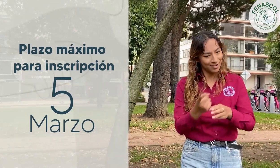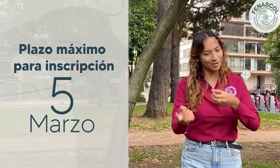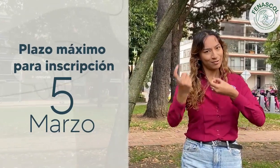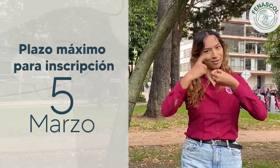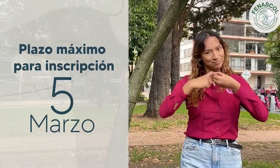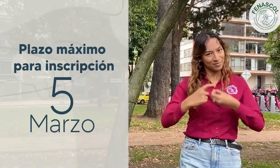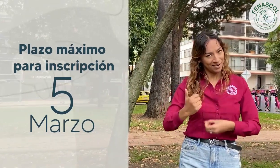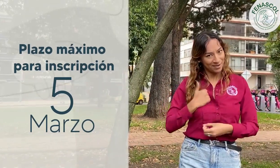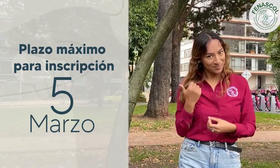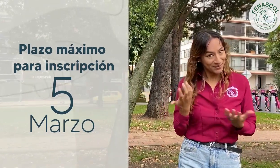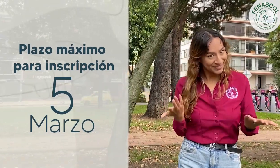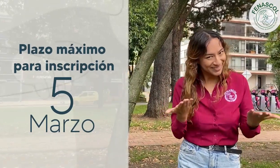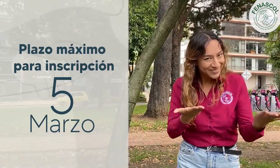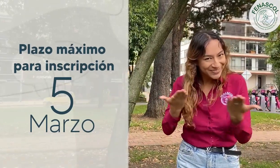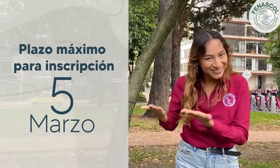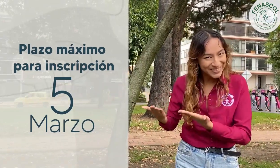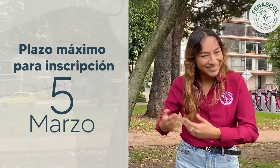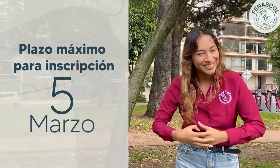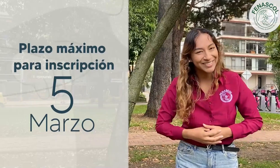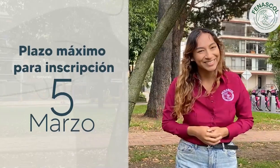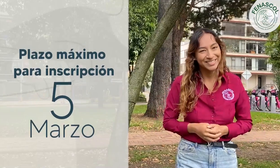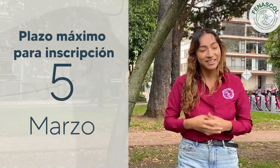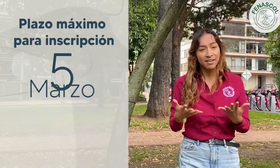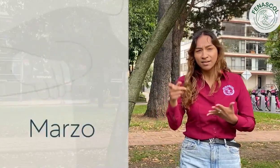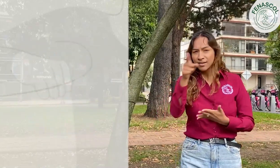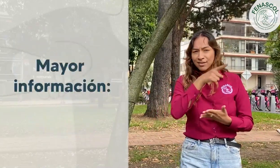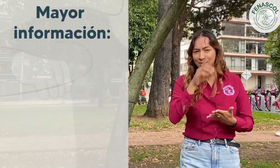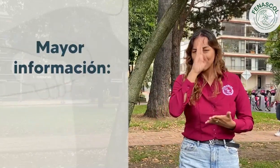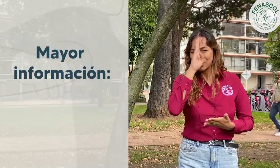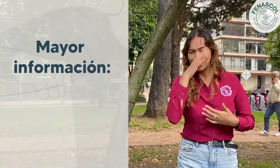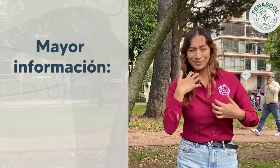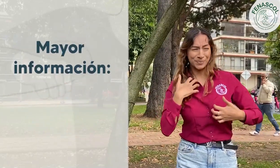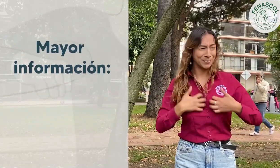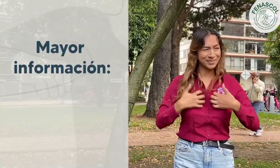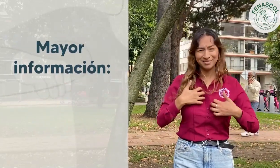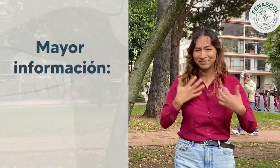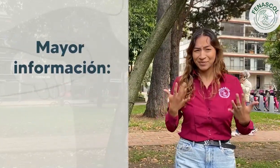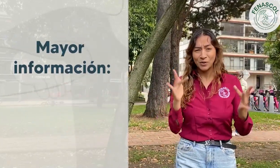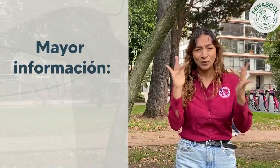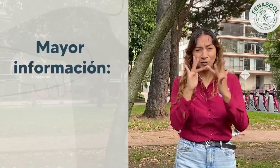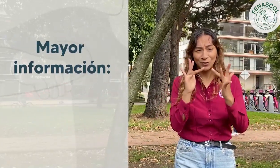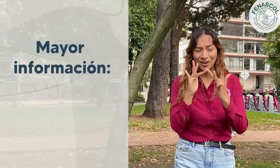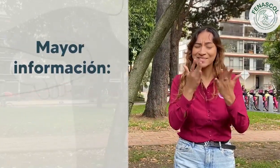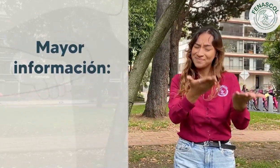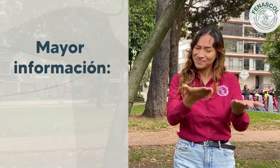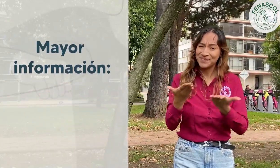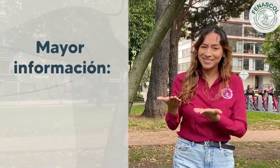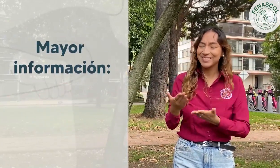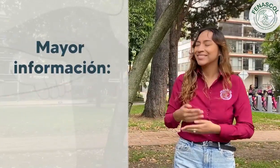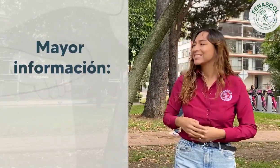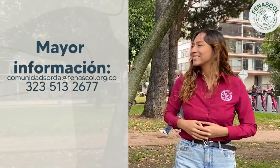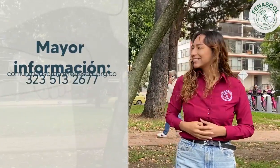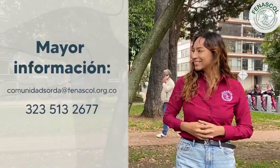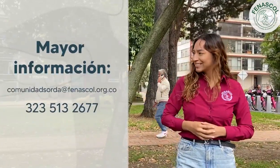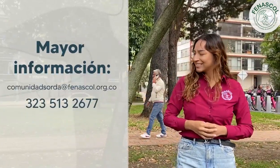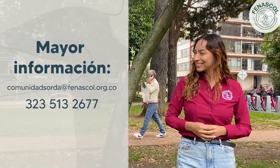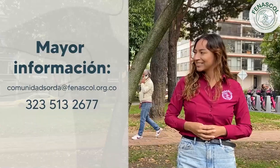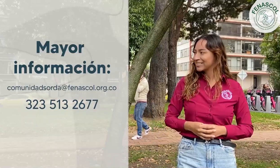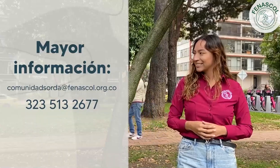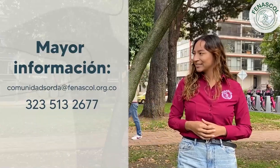Así que, inscríbete lo más pronto posible y aprovecha el espacio. Si tienes dudas e inquietudes, puedes contactarnos